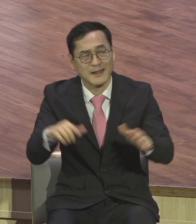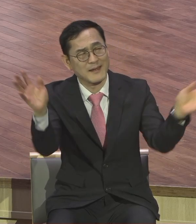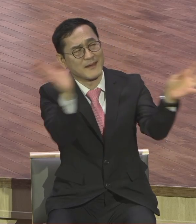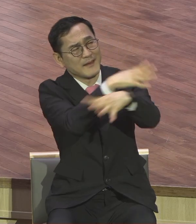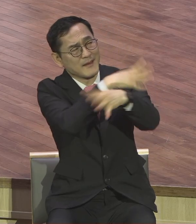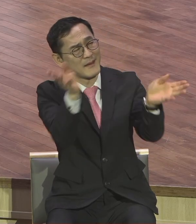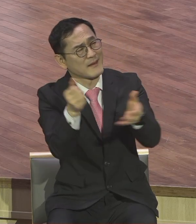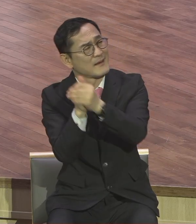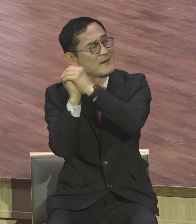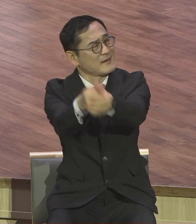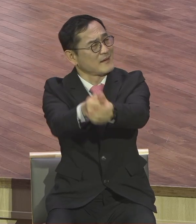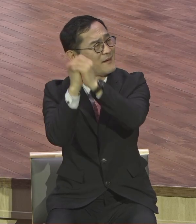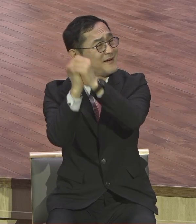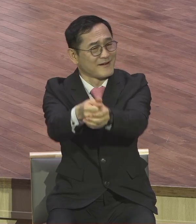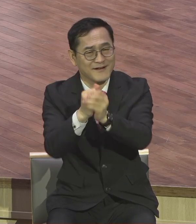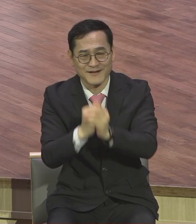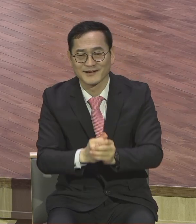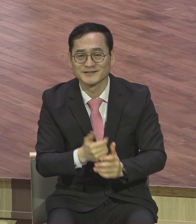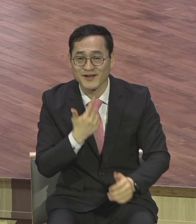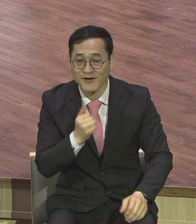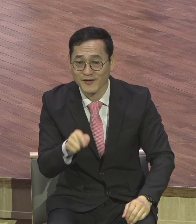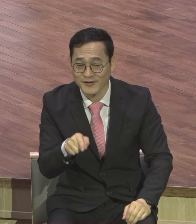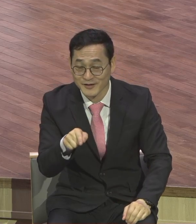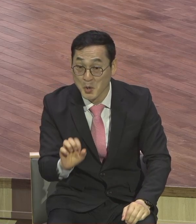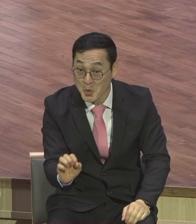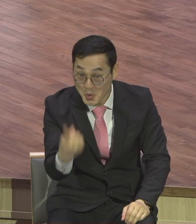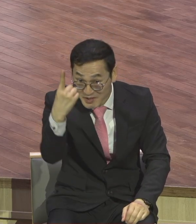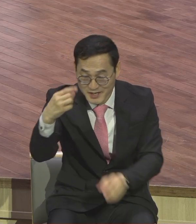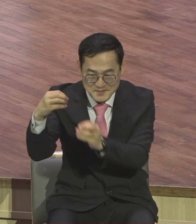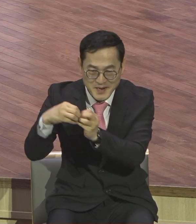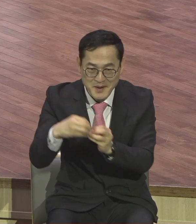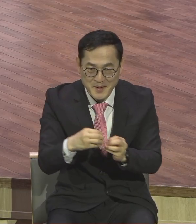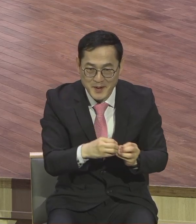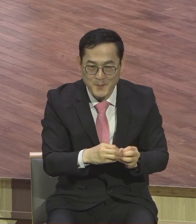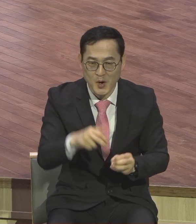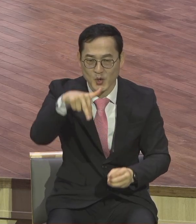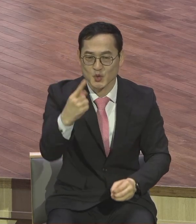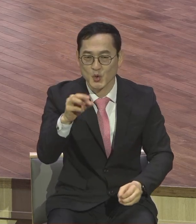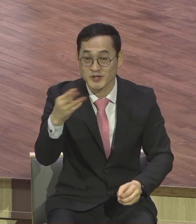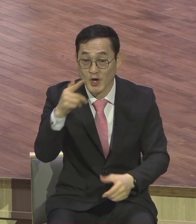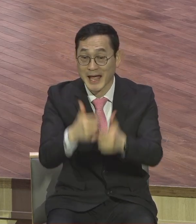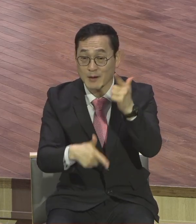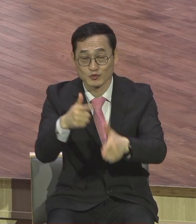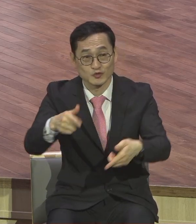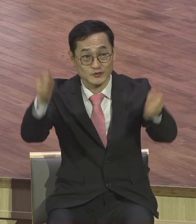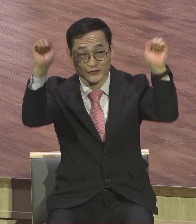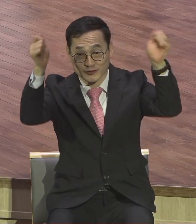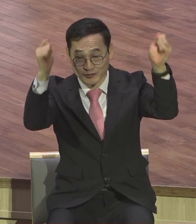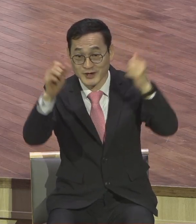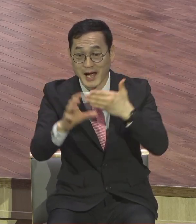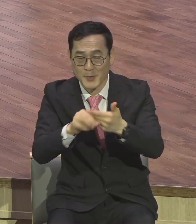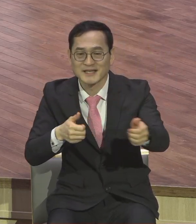그런데 그때부터 종려나무 가지는 승리와 이스라엘의 독립을 상징하는 표시였어요